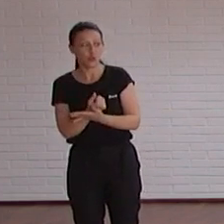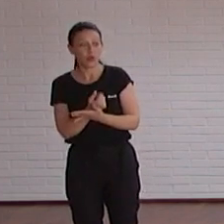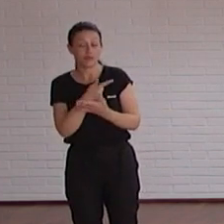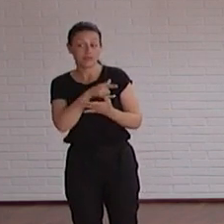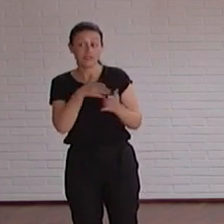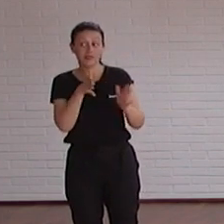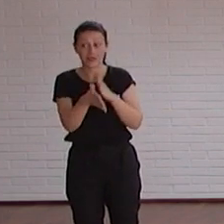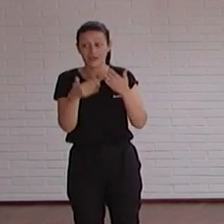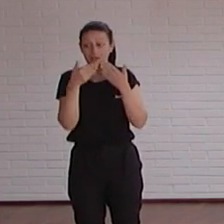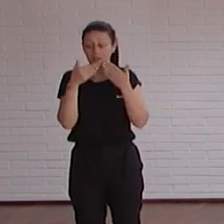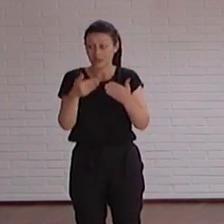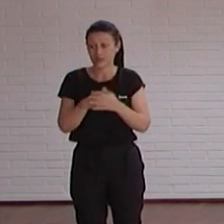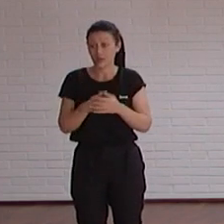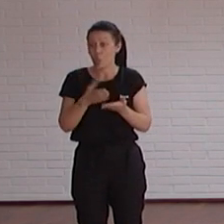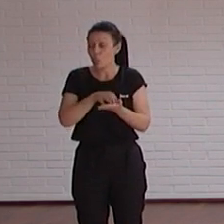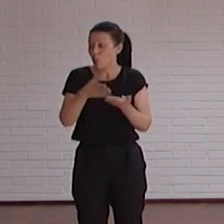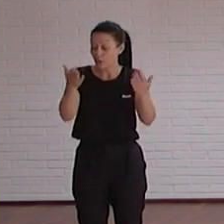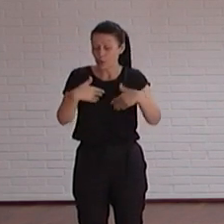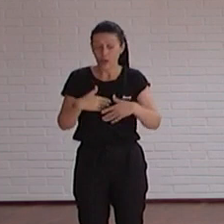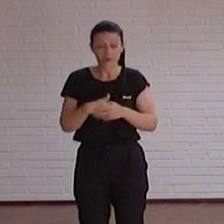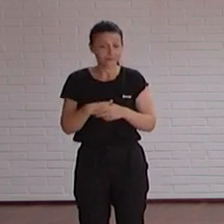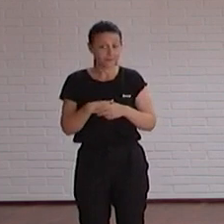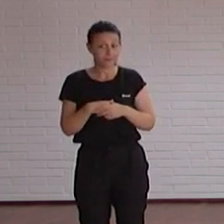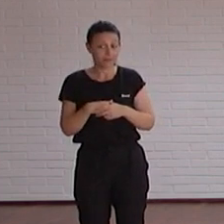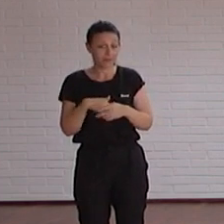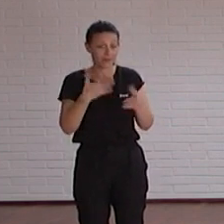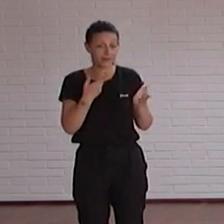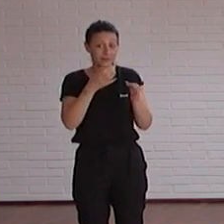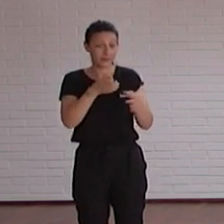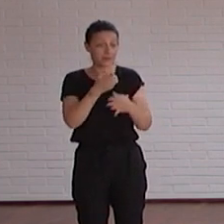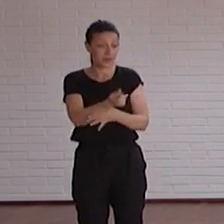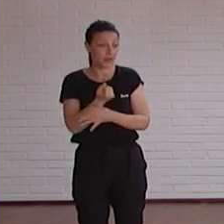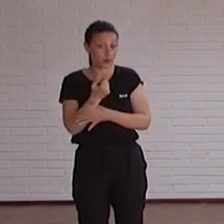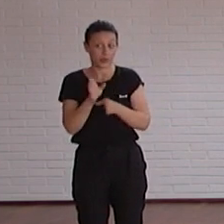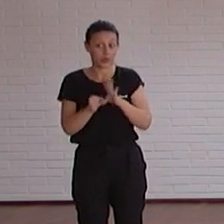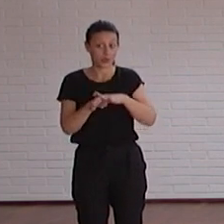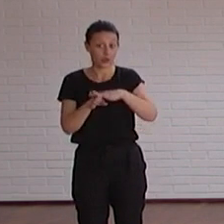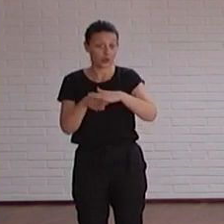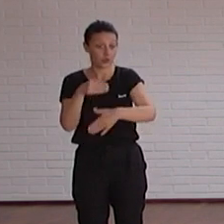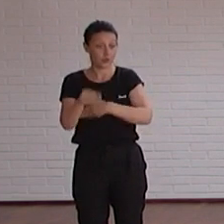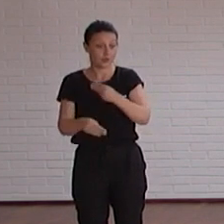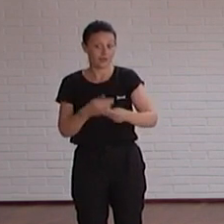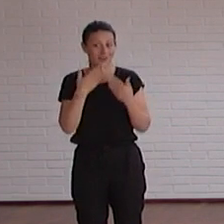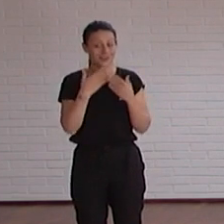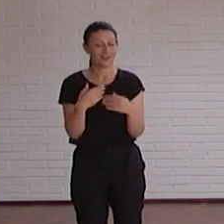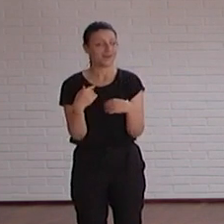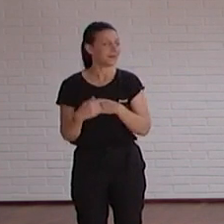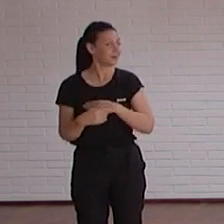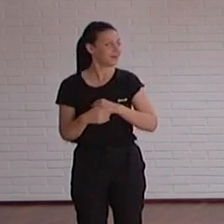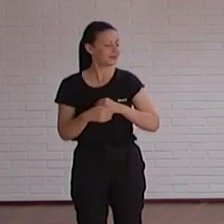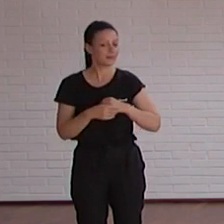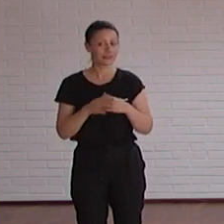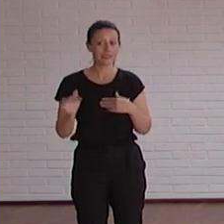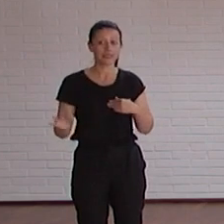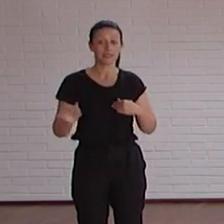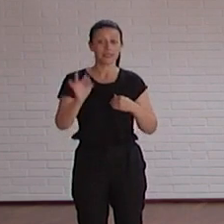es de agradecer o sea no ninguna duda y sobre todo la disposición de seguir haciéndolo gracias bueno